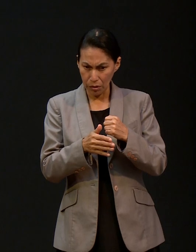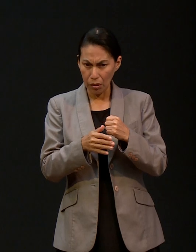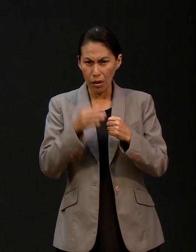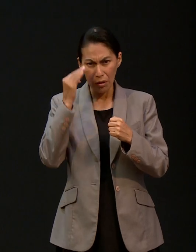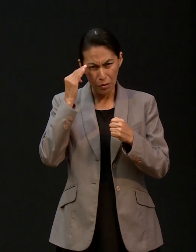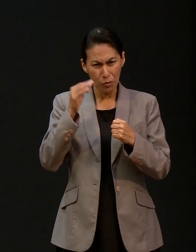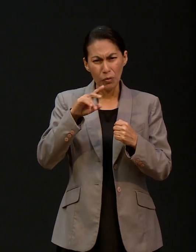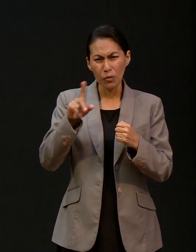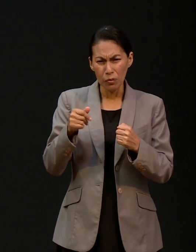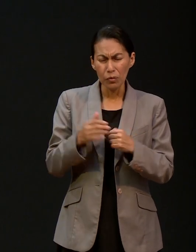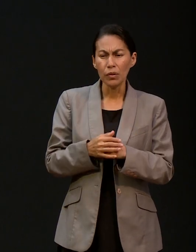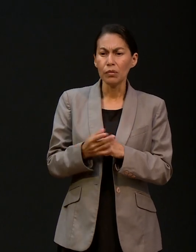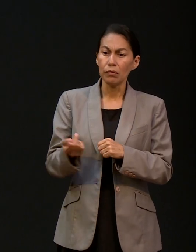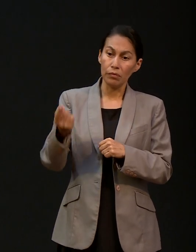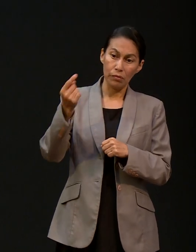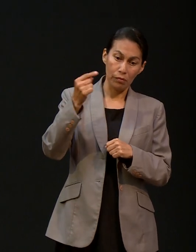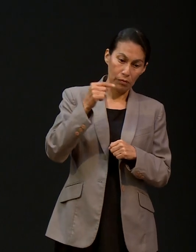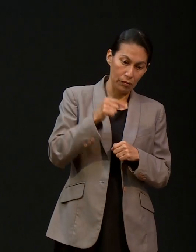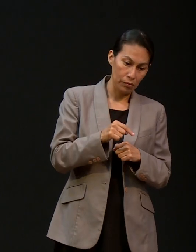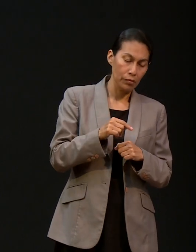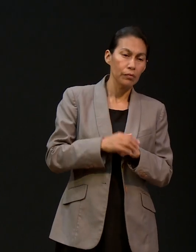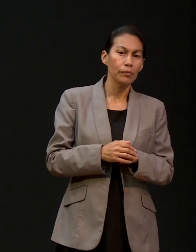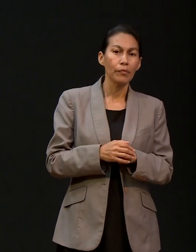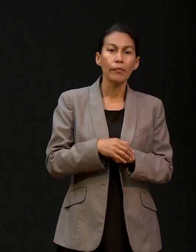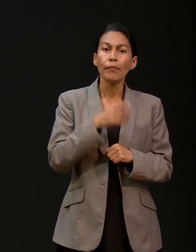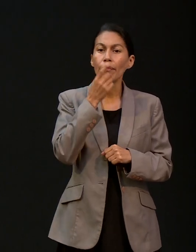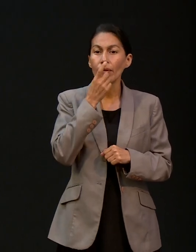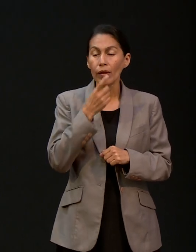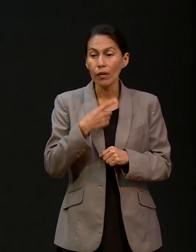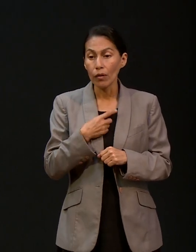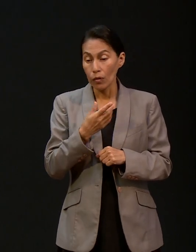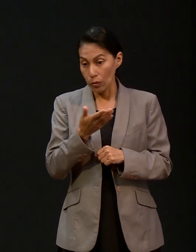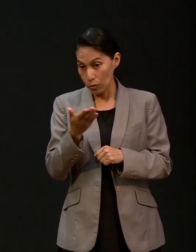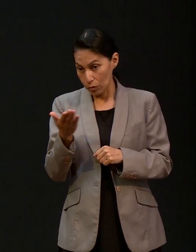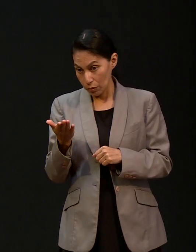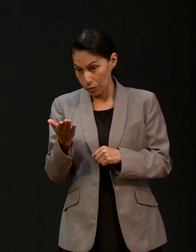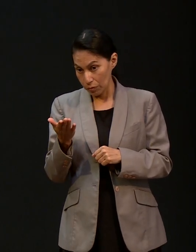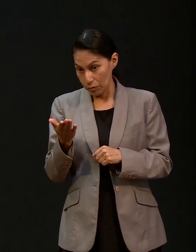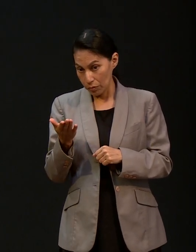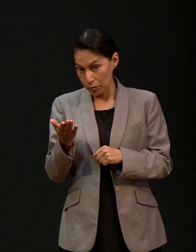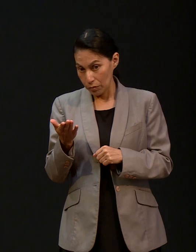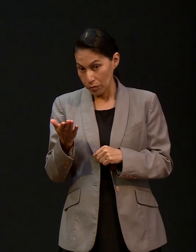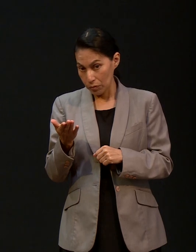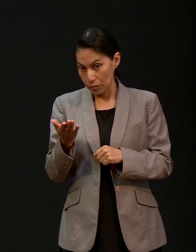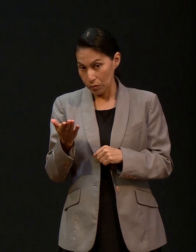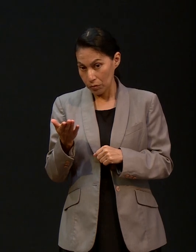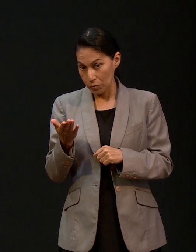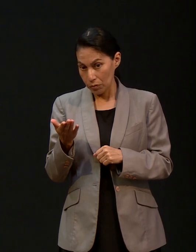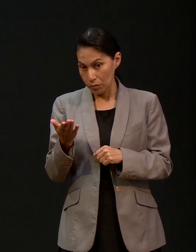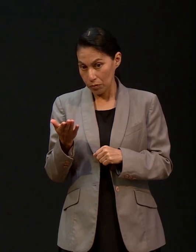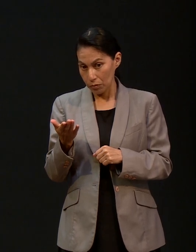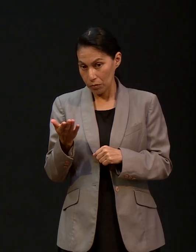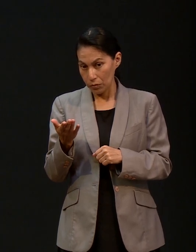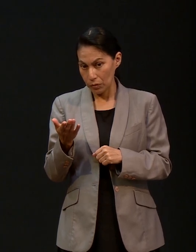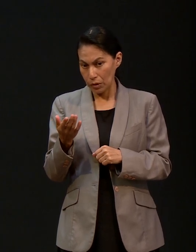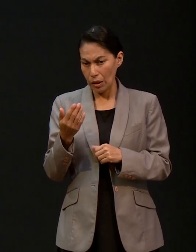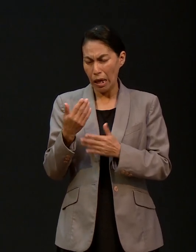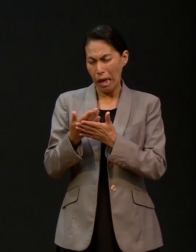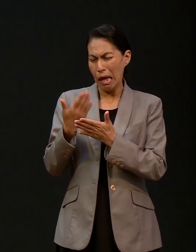inmediato, regresé, y me dijeron, bueno, usted tiene habilidades, porque me habían preguntado en